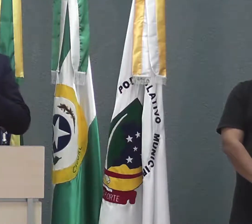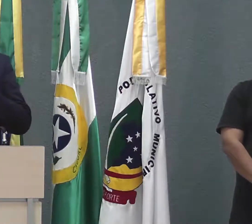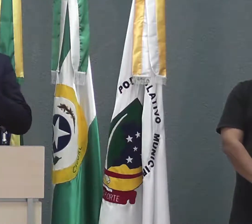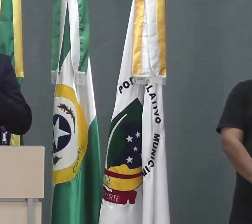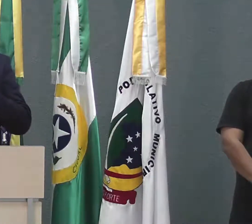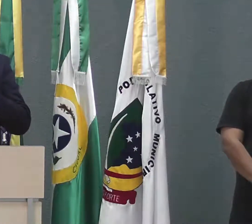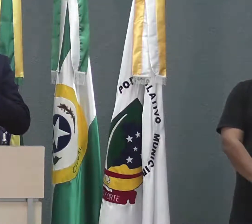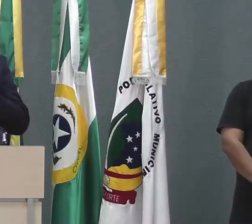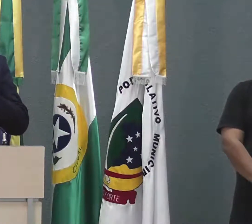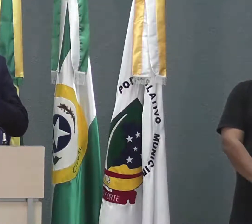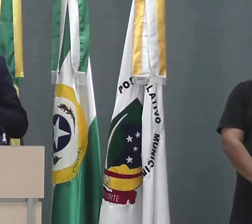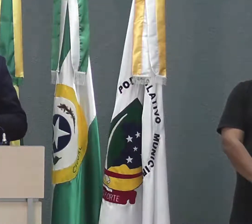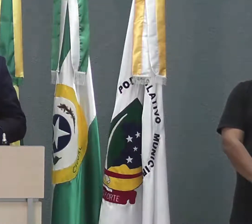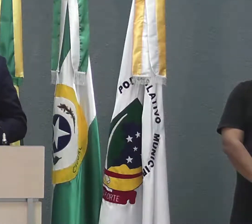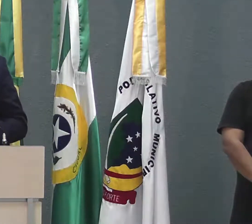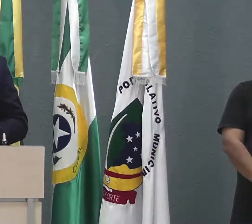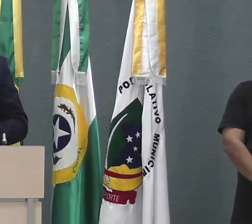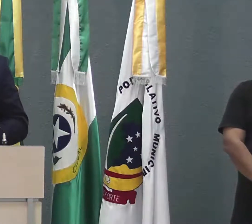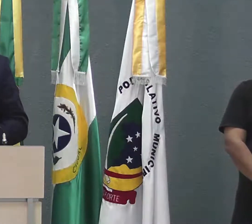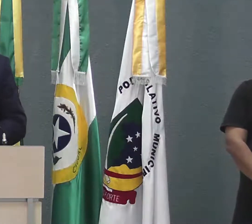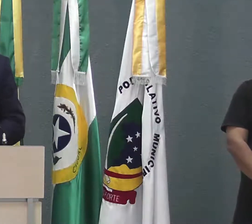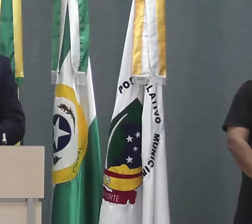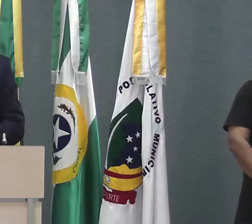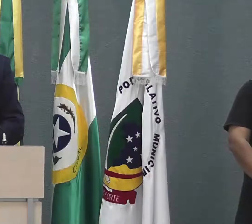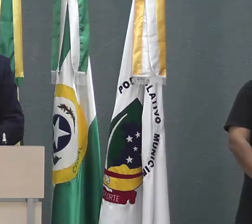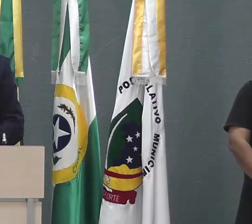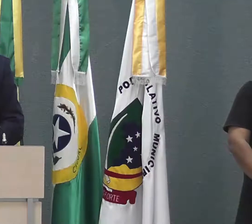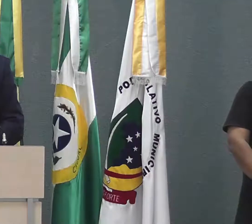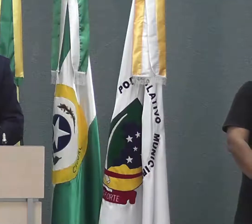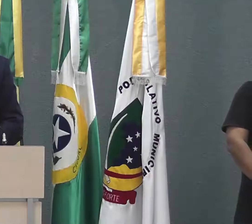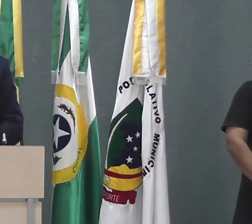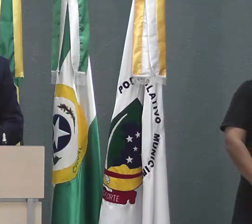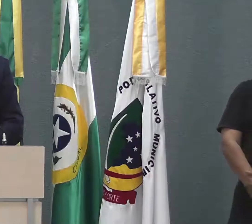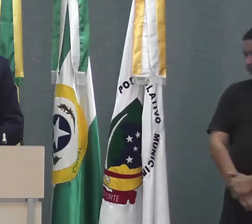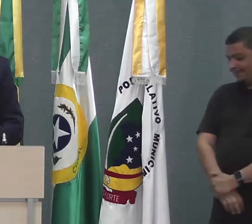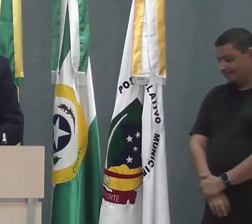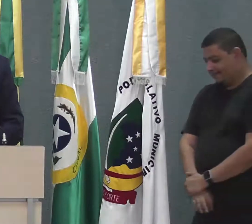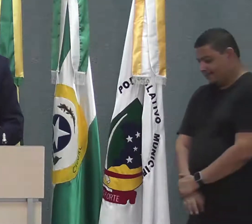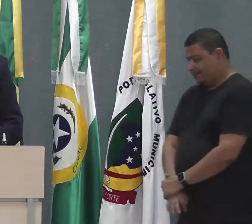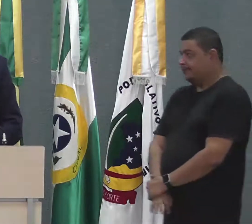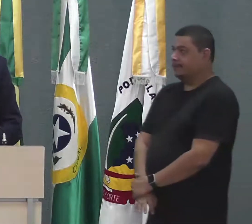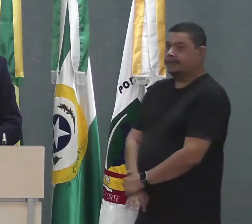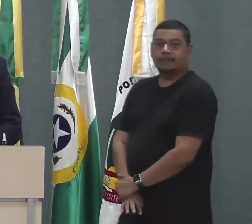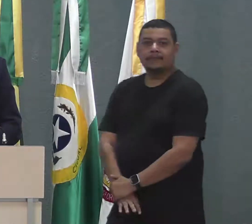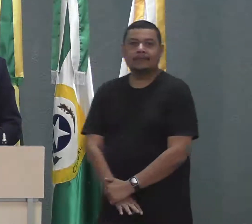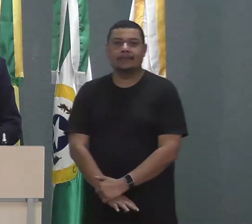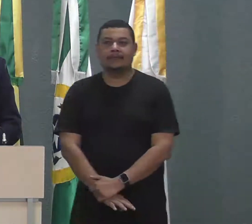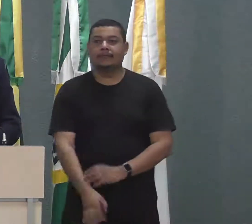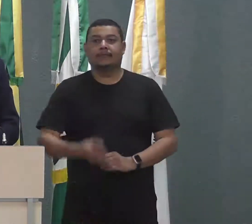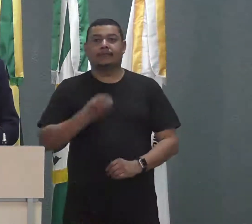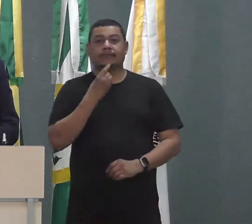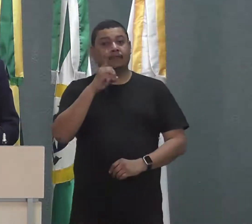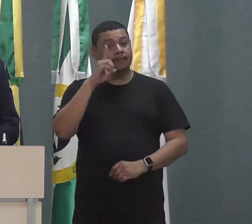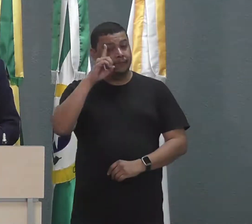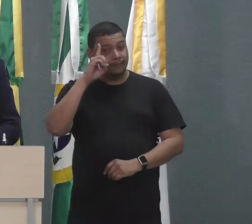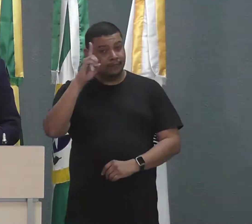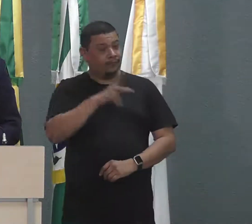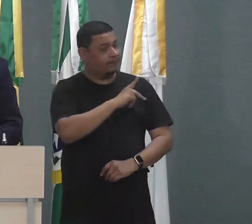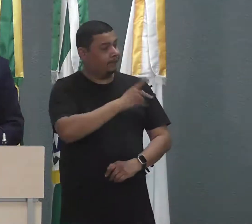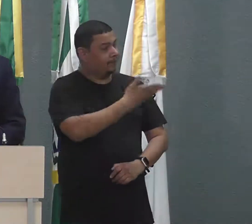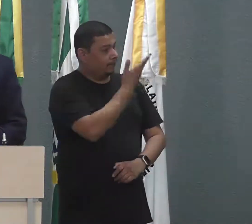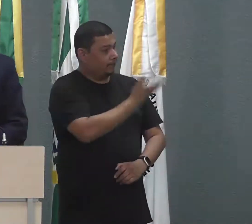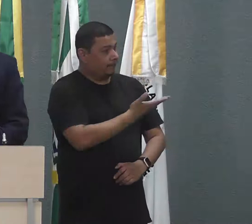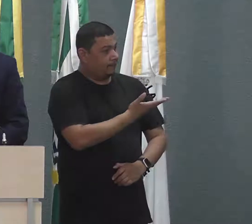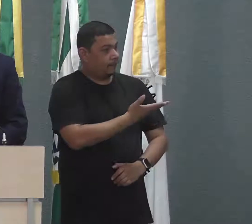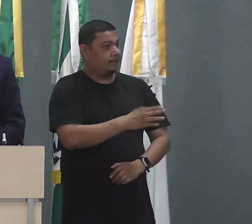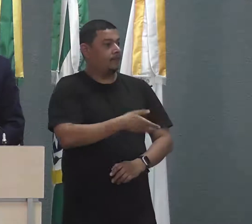Em nome do secretário de Cultura do município, senhor Pedro